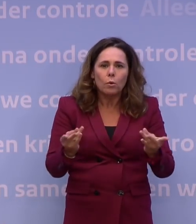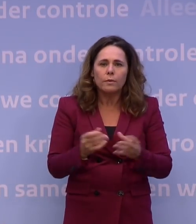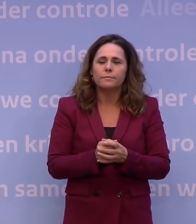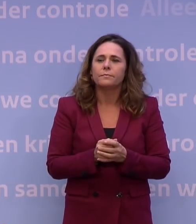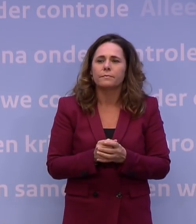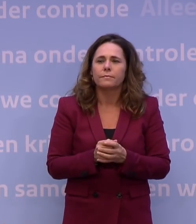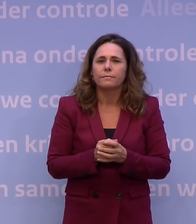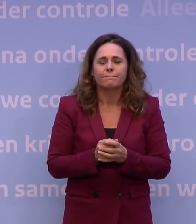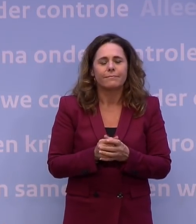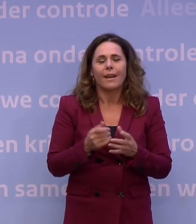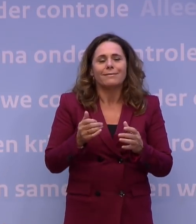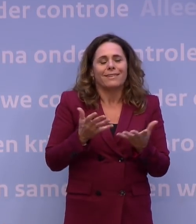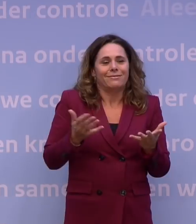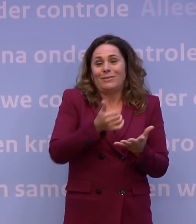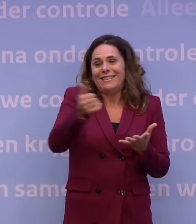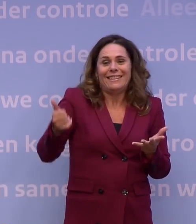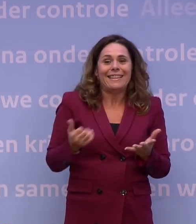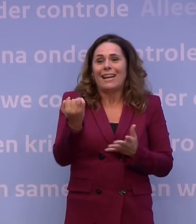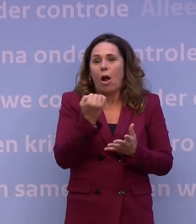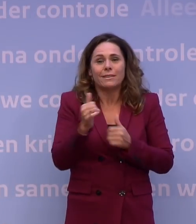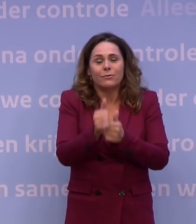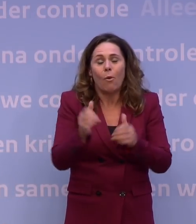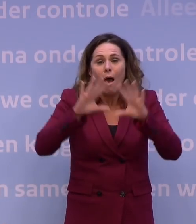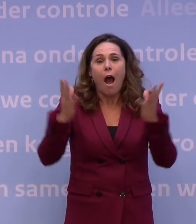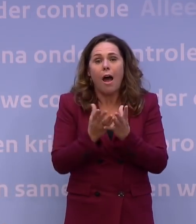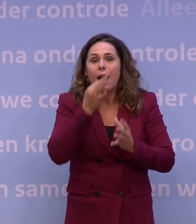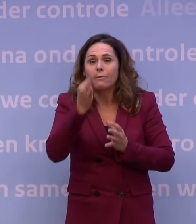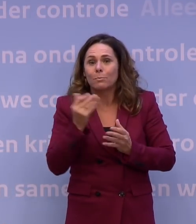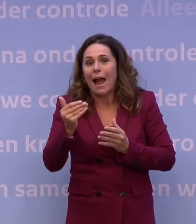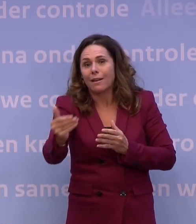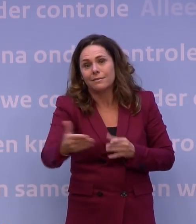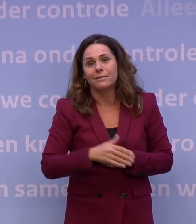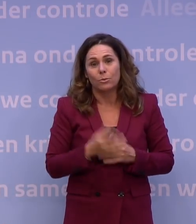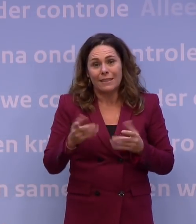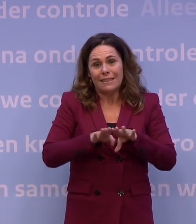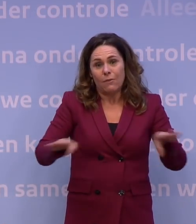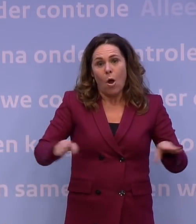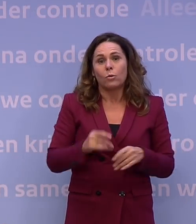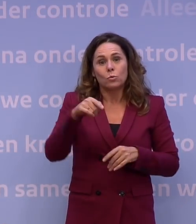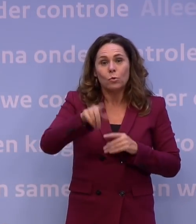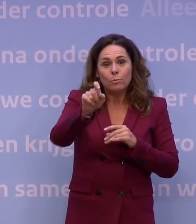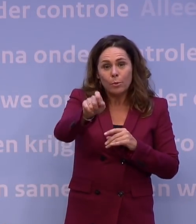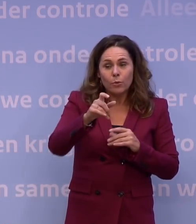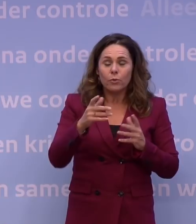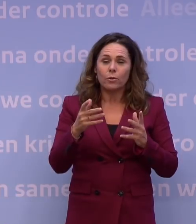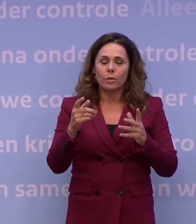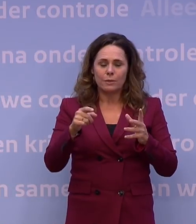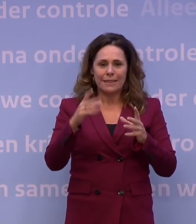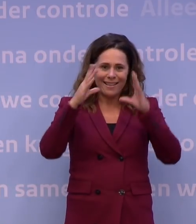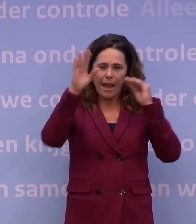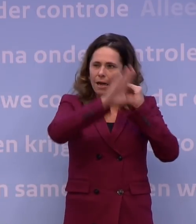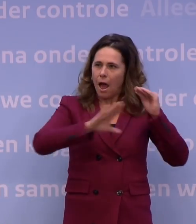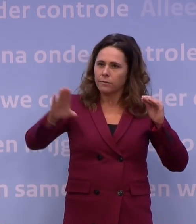iedereen zich altijd aan alle afspraken houdt, dat zit daar natuurlijk in. Dat brengt ons dat op dit niveau en je zit nu ook op het punt dat we zeggen de kaart gekleurd roder,